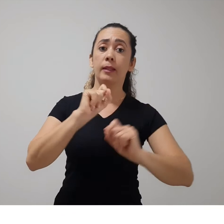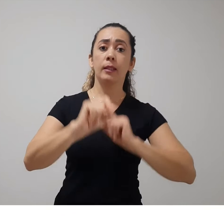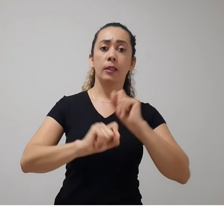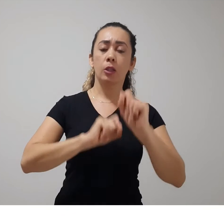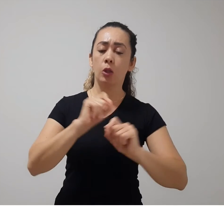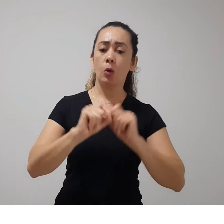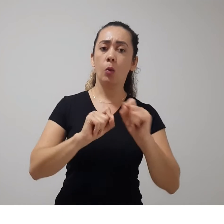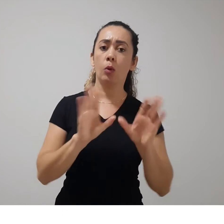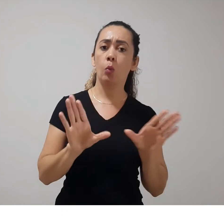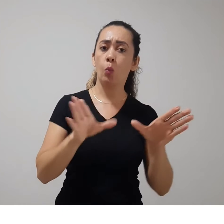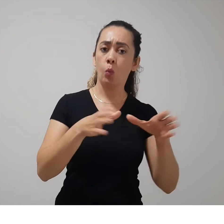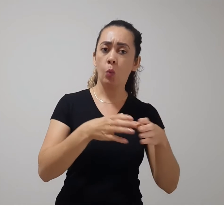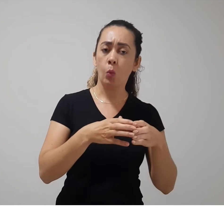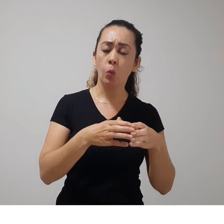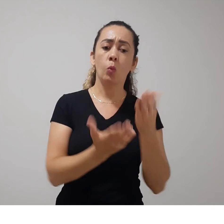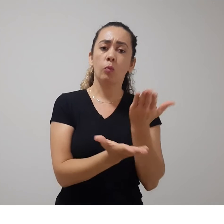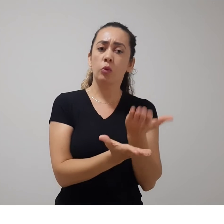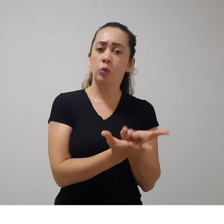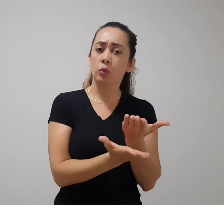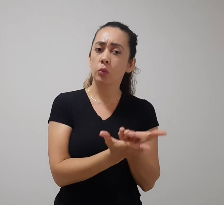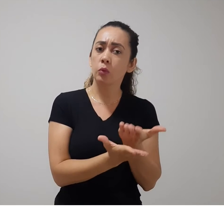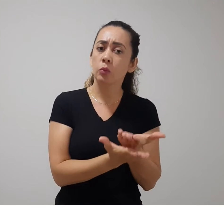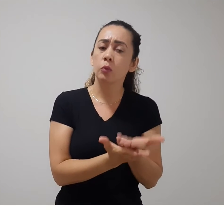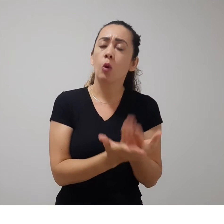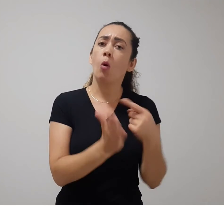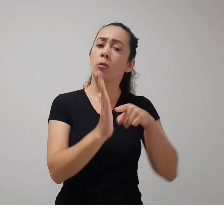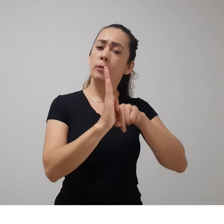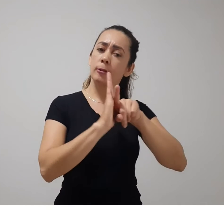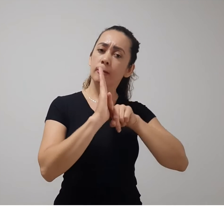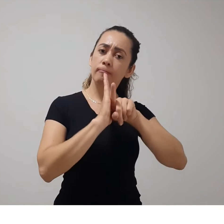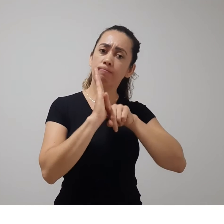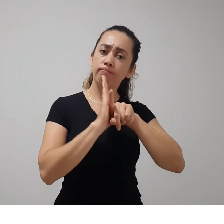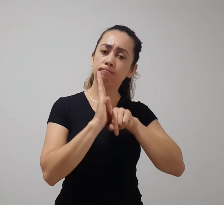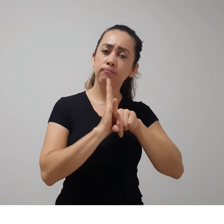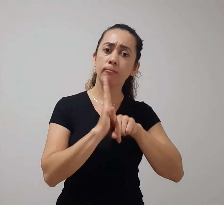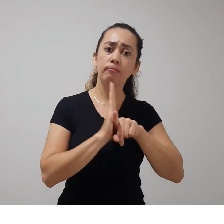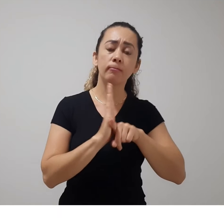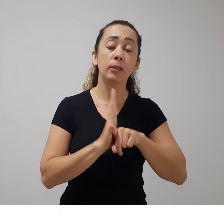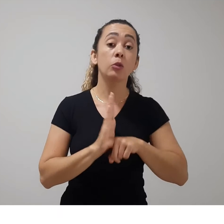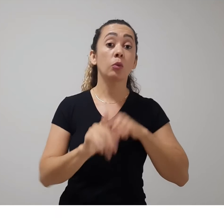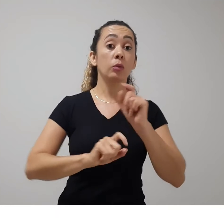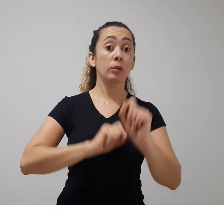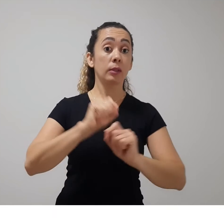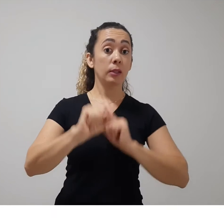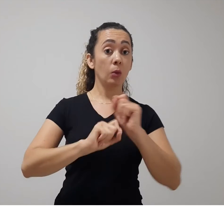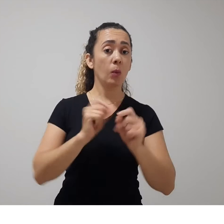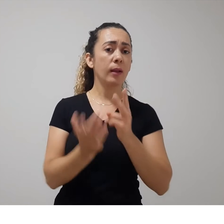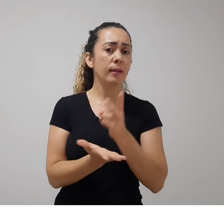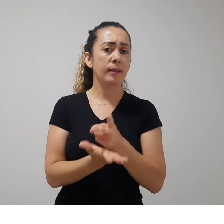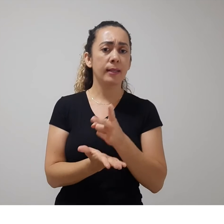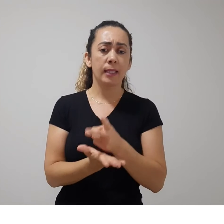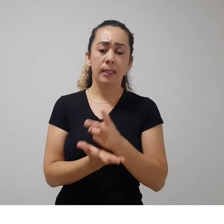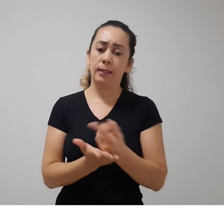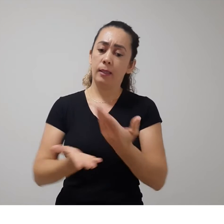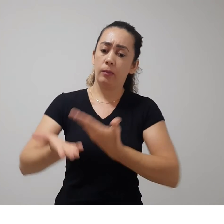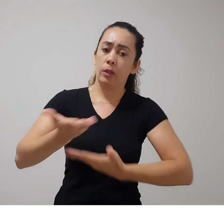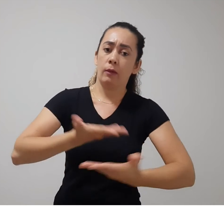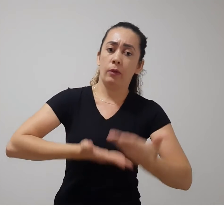estudiosos, os pesquisadores que se referiam no bilinguismo, eles sempre estavam envolvidos em criar